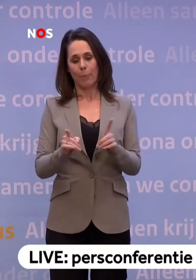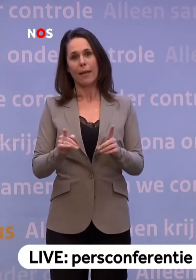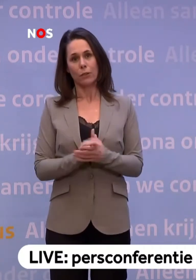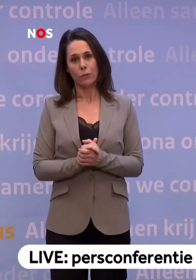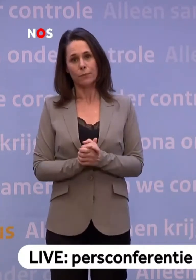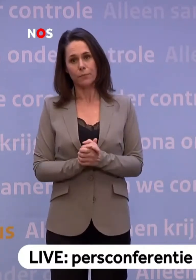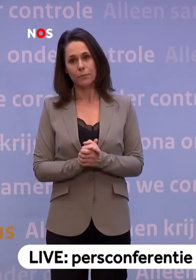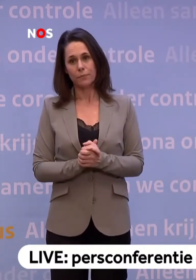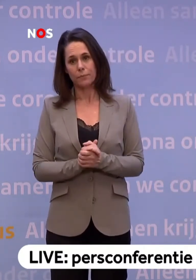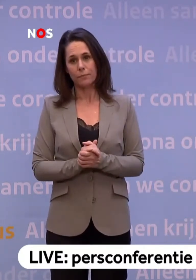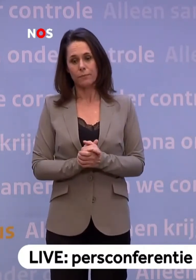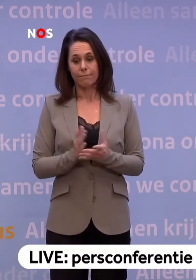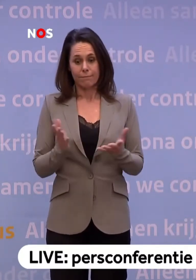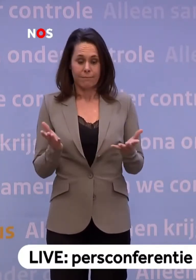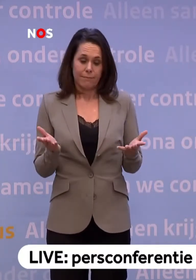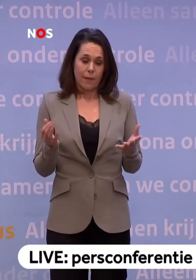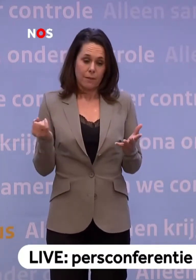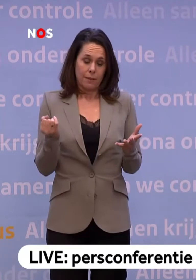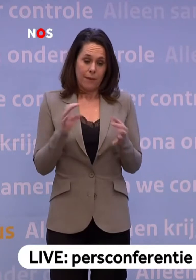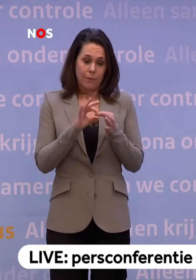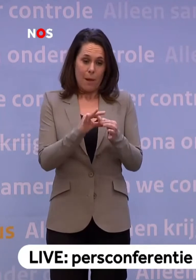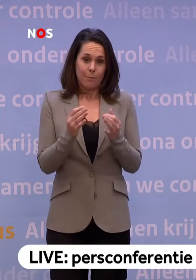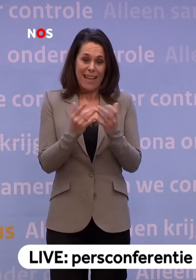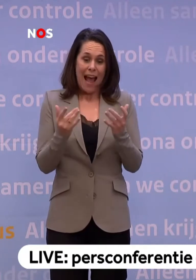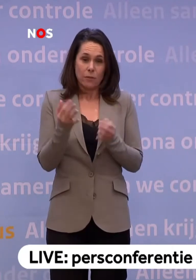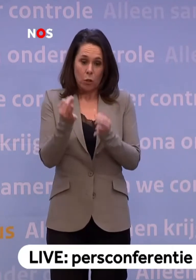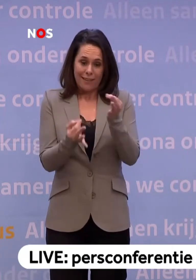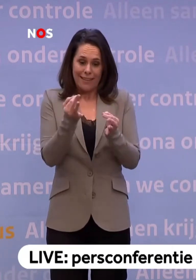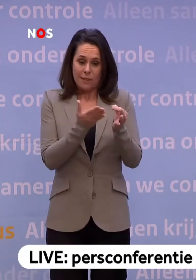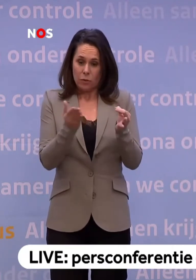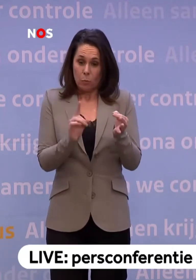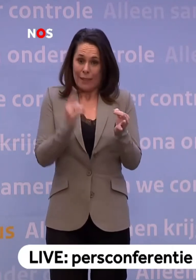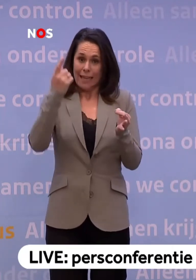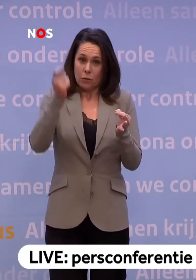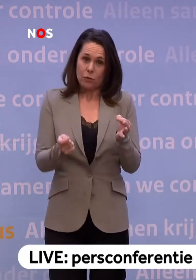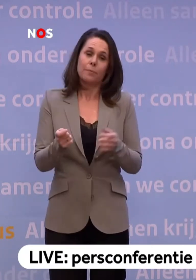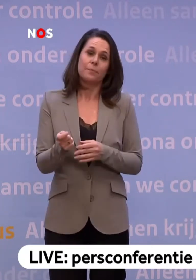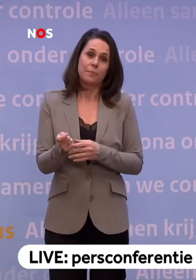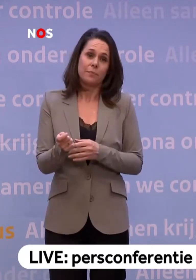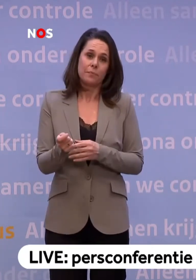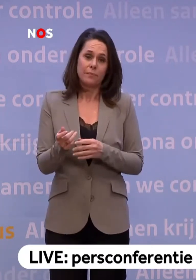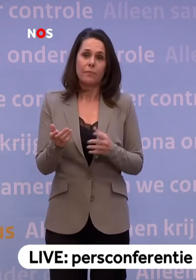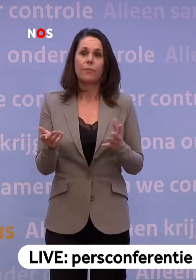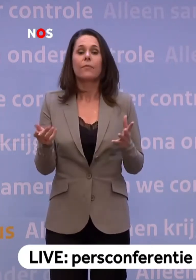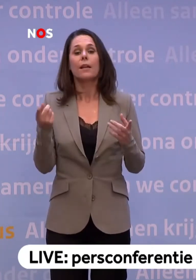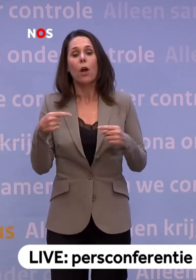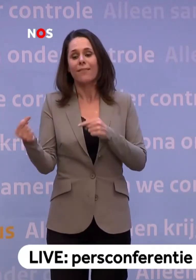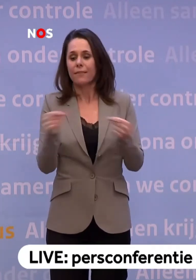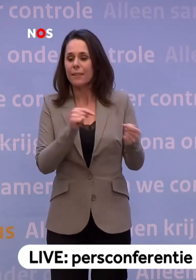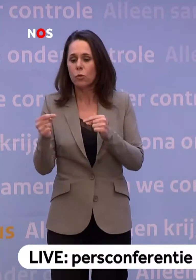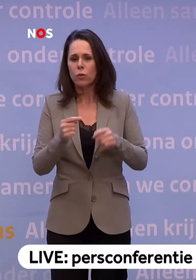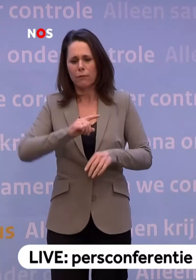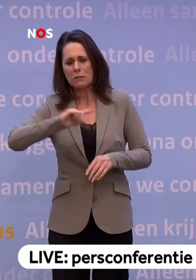En dat heeft dus te maken met het aantal testkits... ...dat je echt eerst zult moeten bemachtigen. Daarnaast speelt de hele discussie over